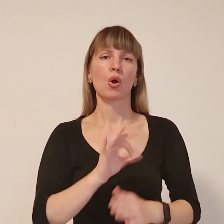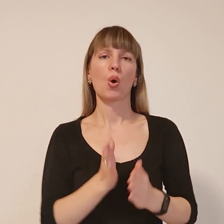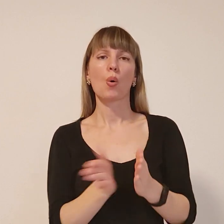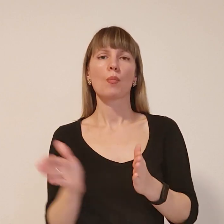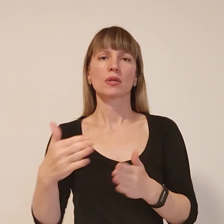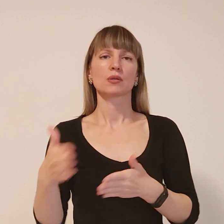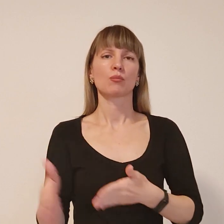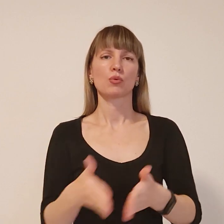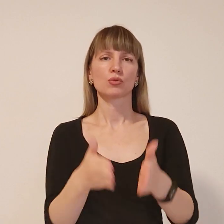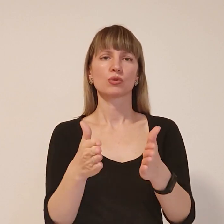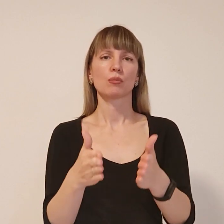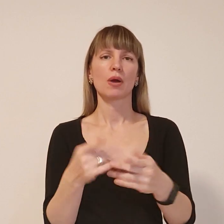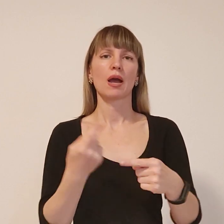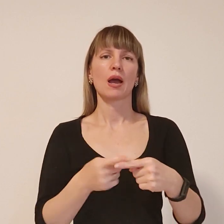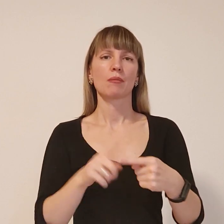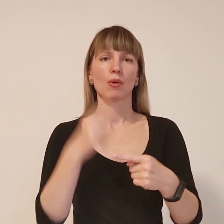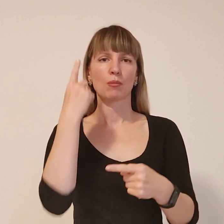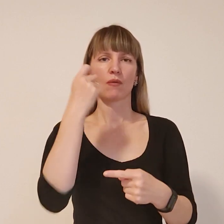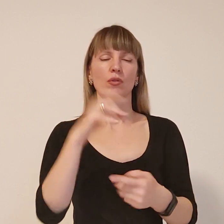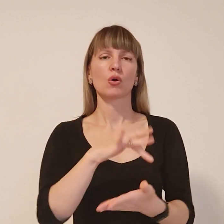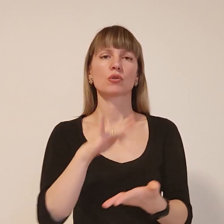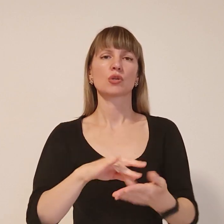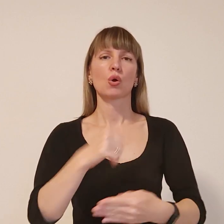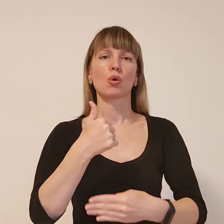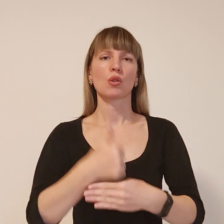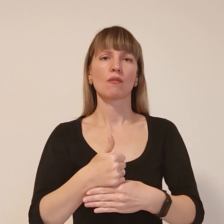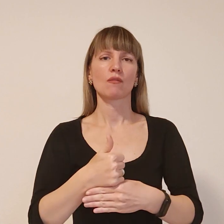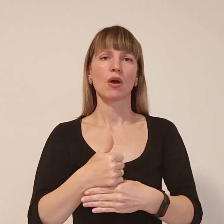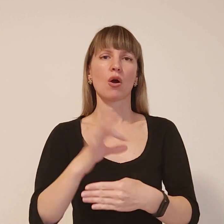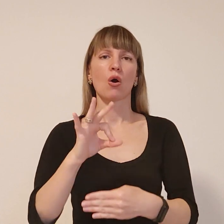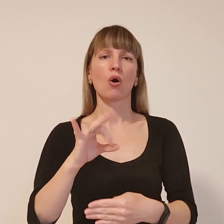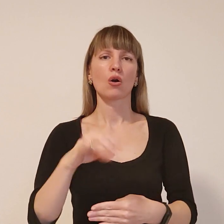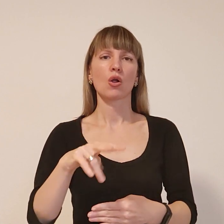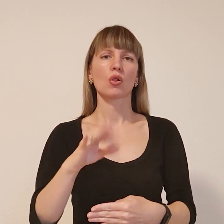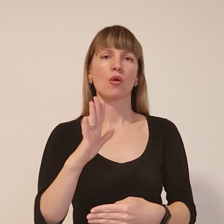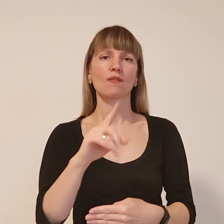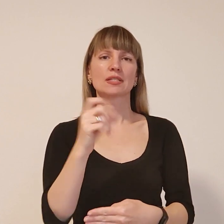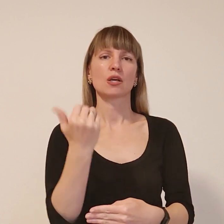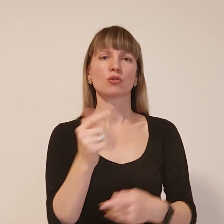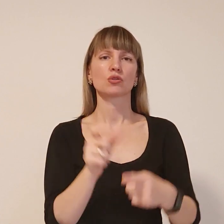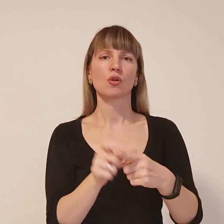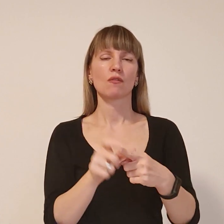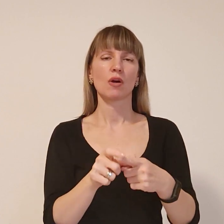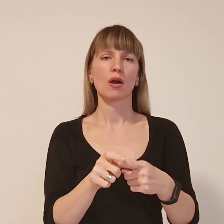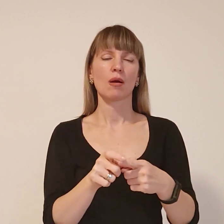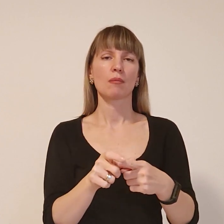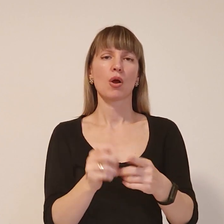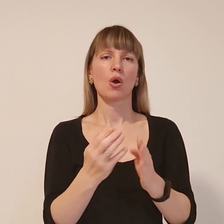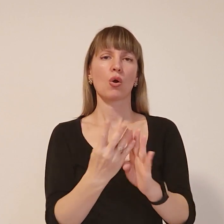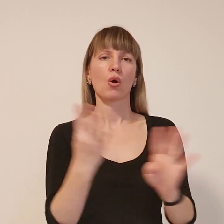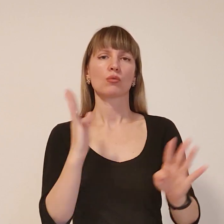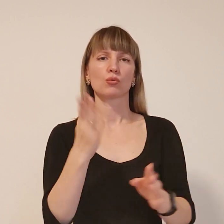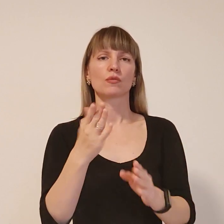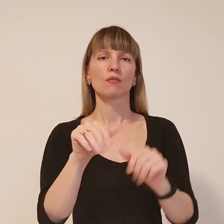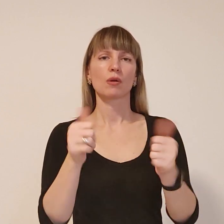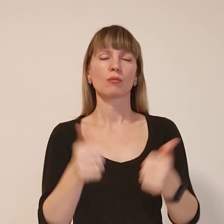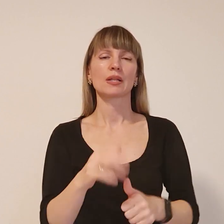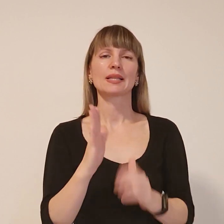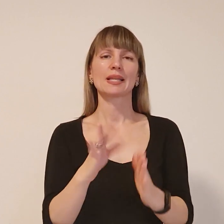шляхом. Про це повідомив міський голова Дмитро Урлов. За його словами, колону будуть формувати лише із легкових